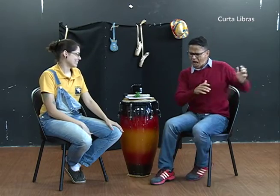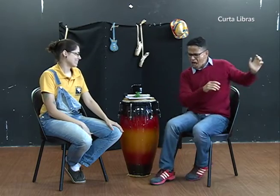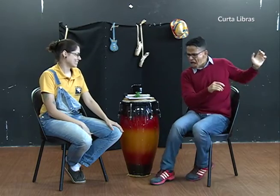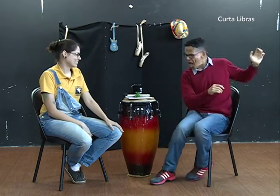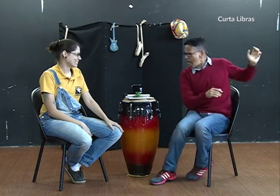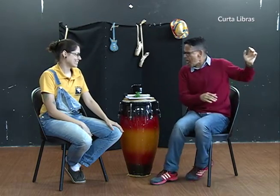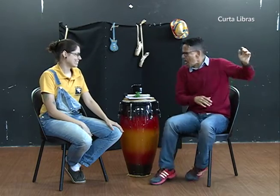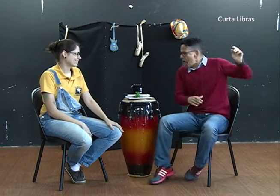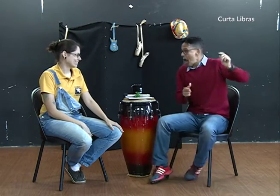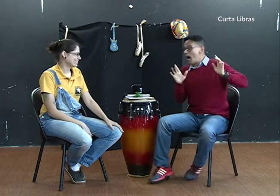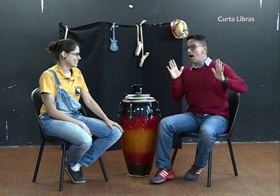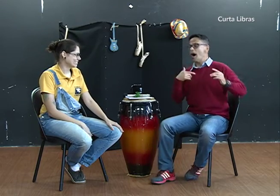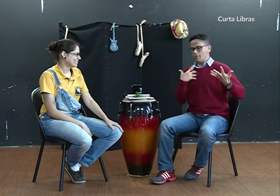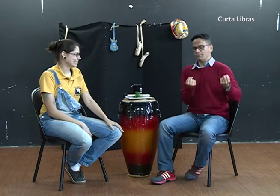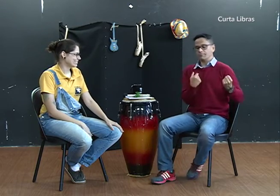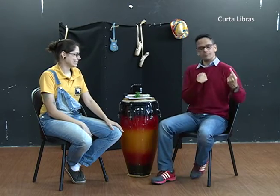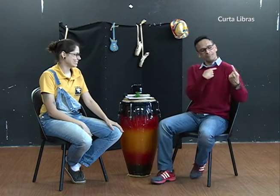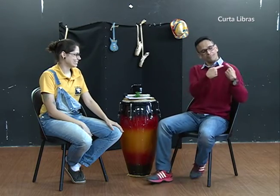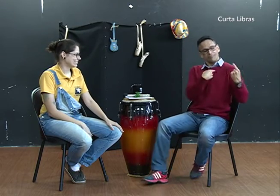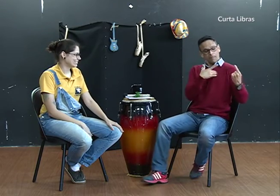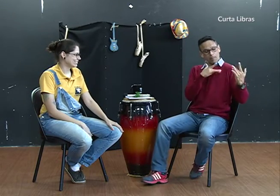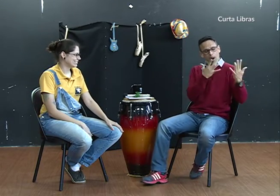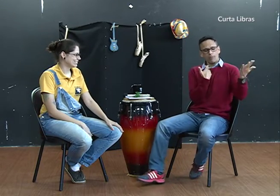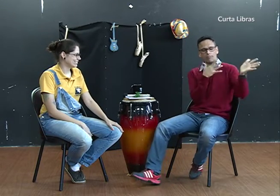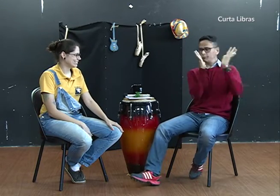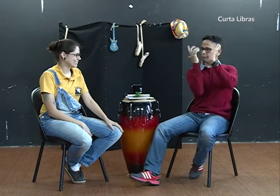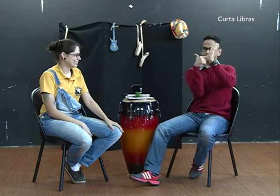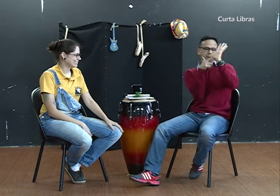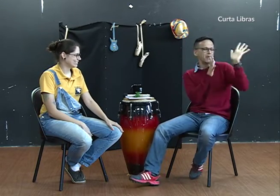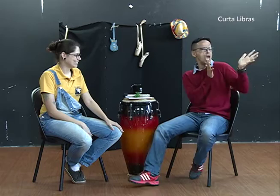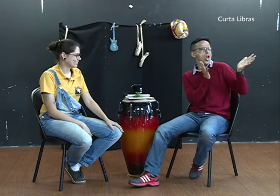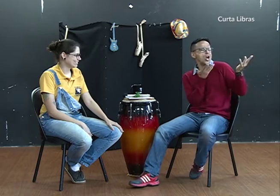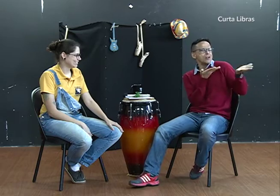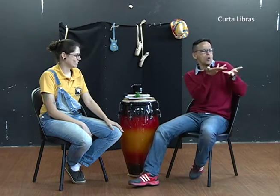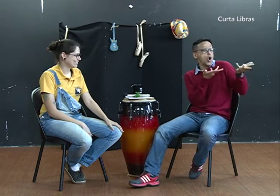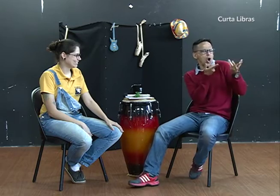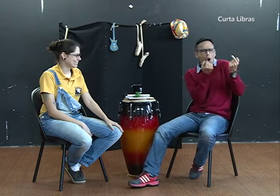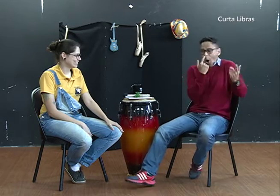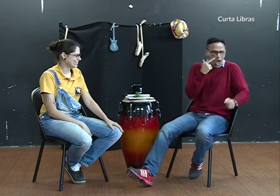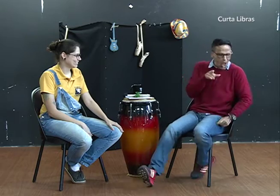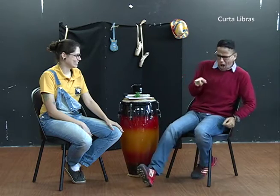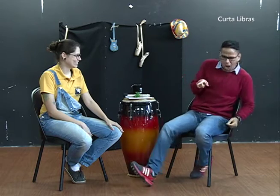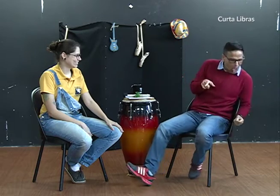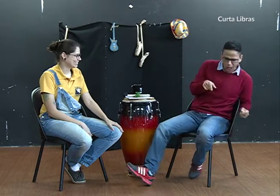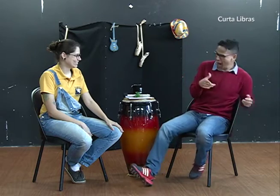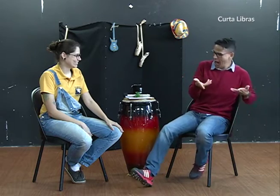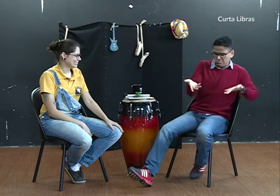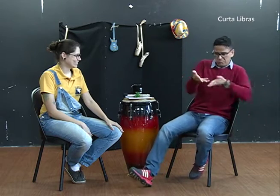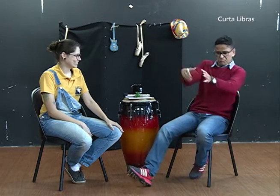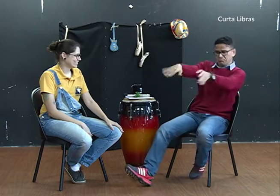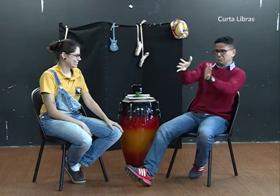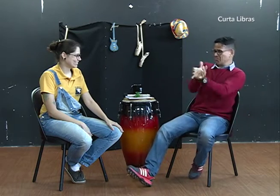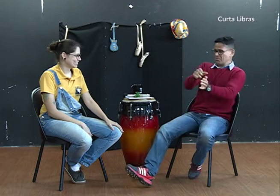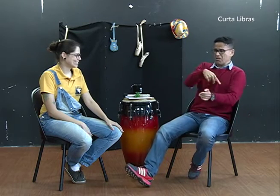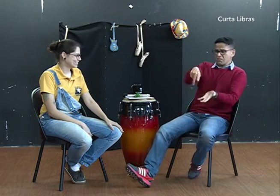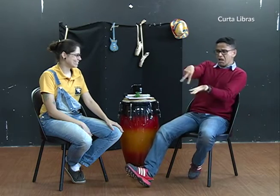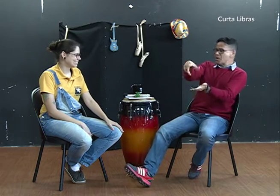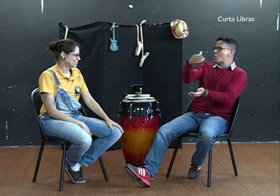também. Então, dançamos. Acho que a gente combina. Ficamos conversando em libras, enquanto observamos os outros